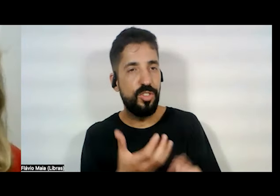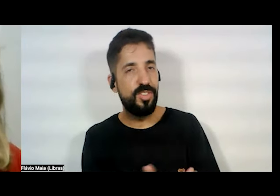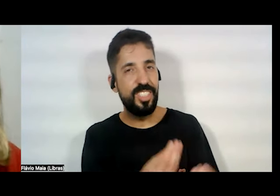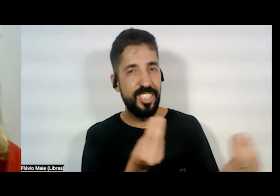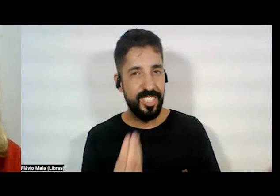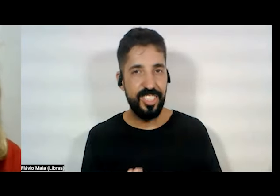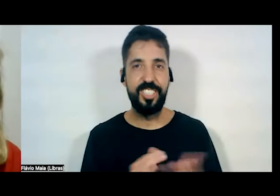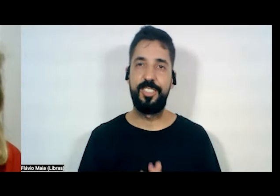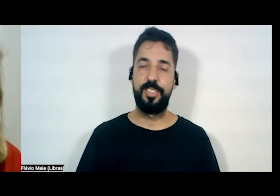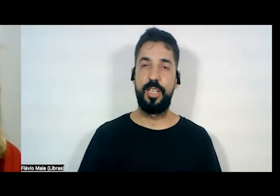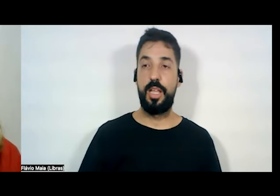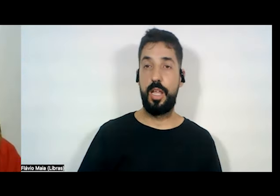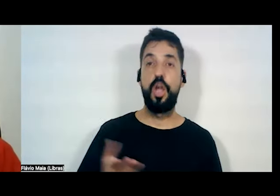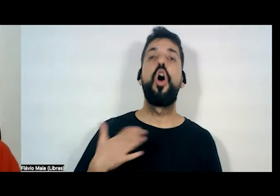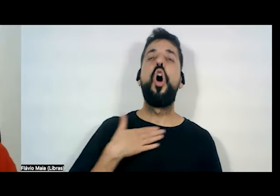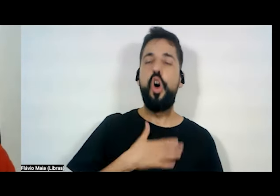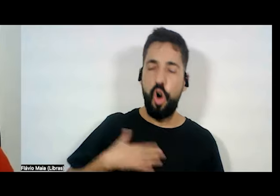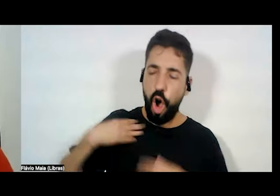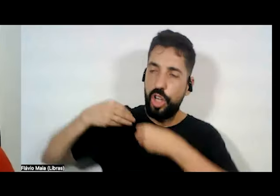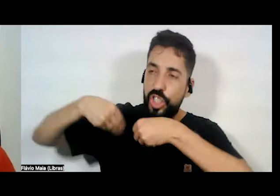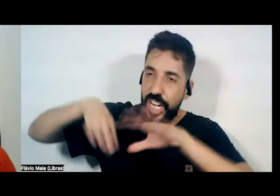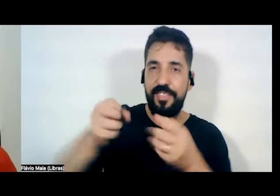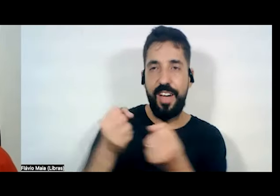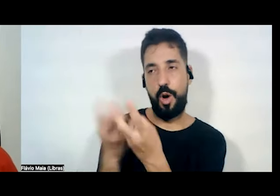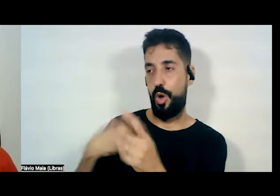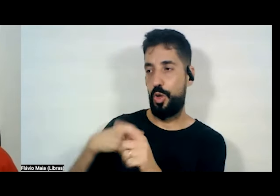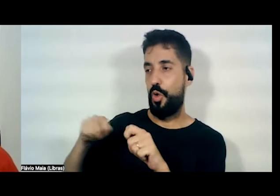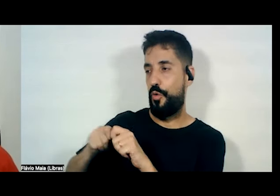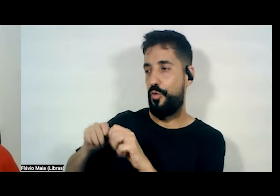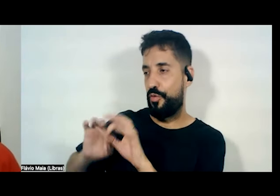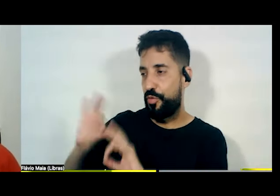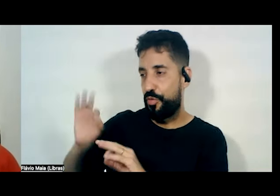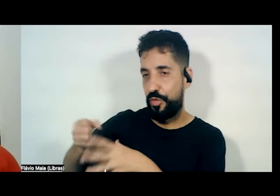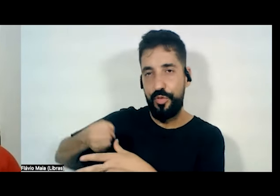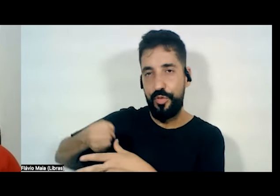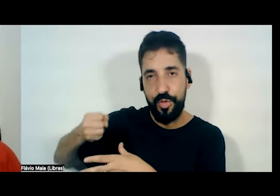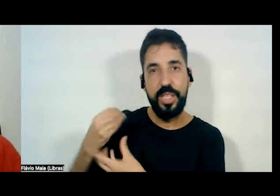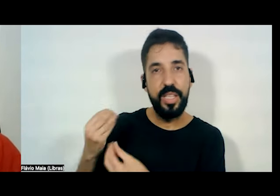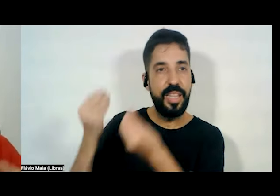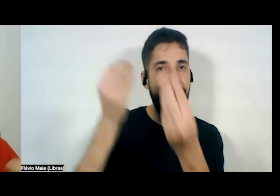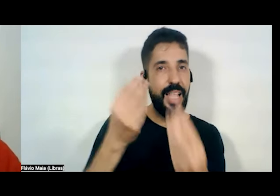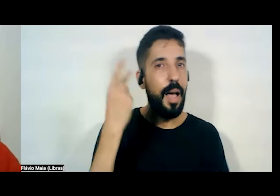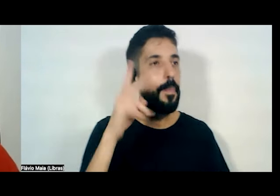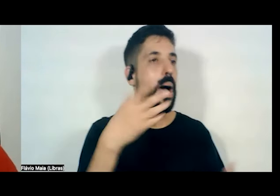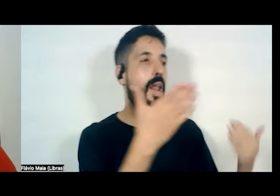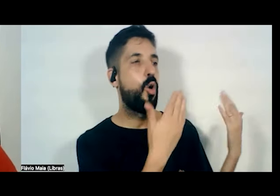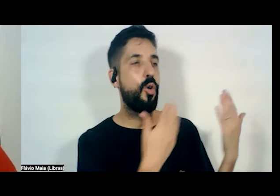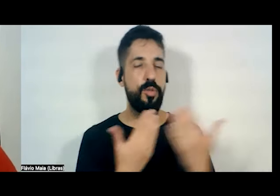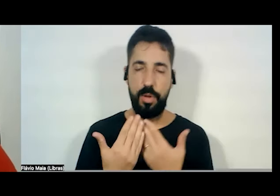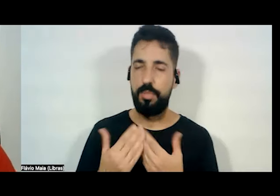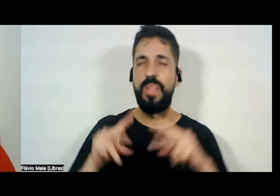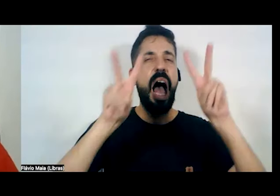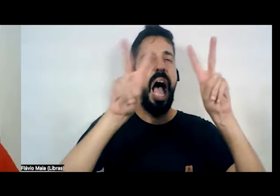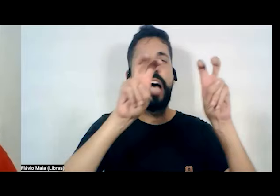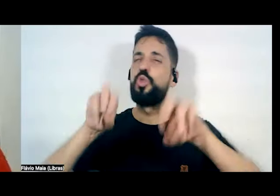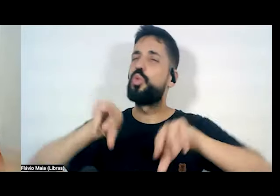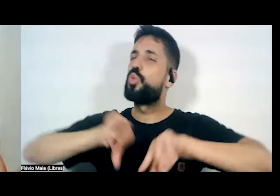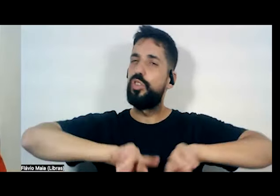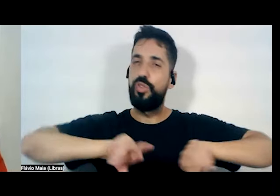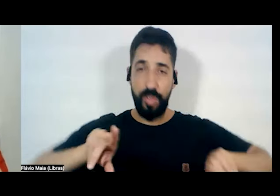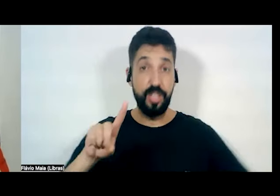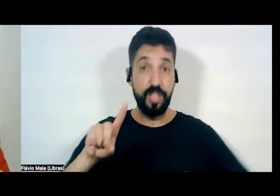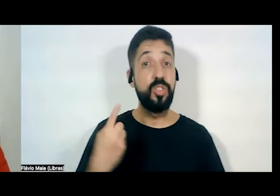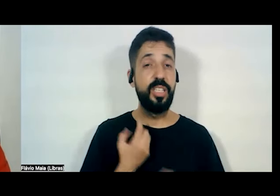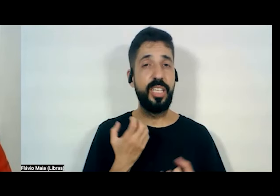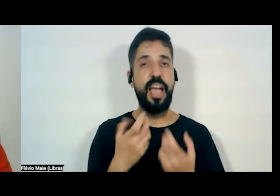que se fez para compartilhar em uma roda de conversa. Nós gostamos de falar de assuntos diversos. Nós queremos falar da